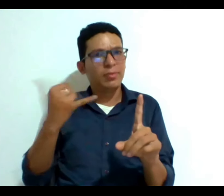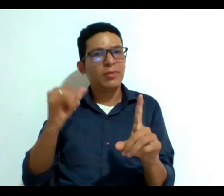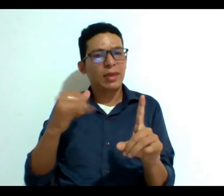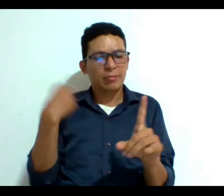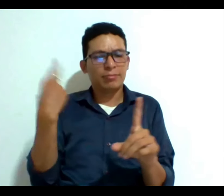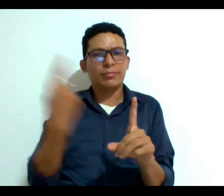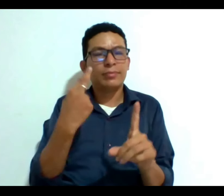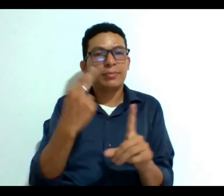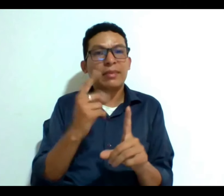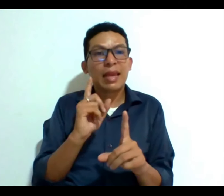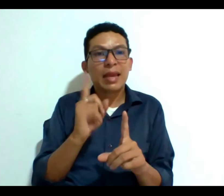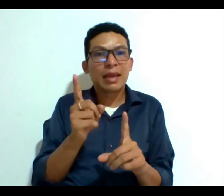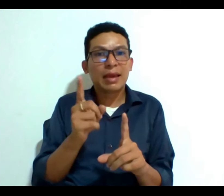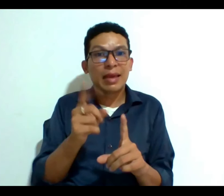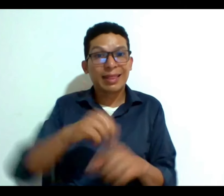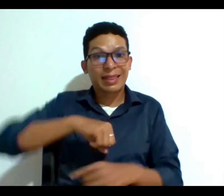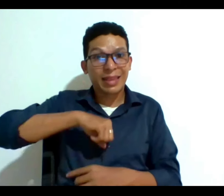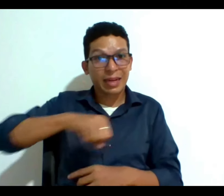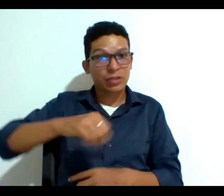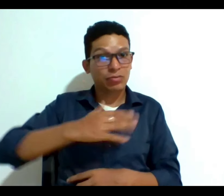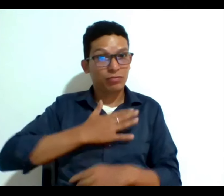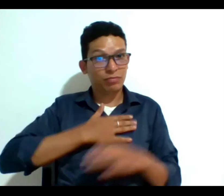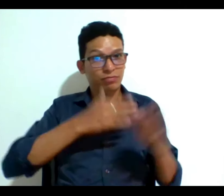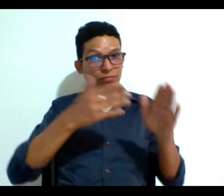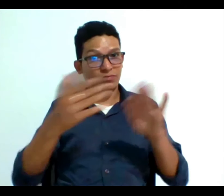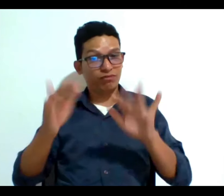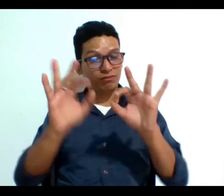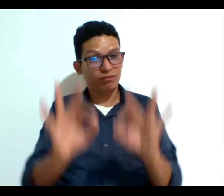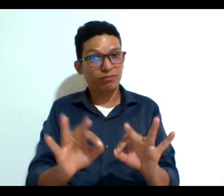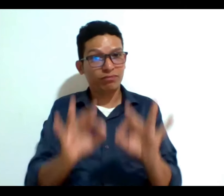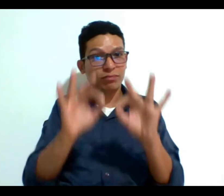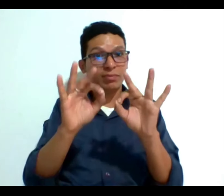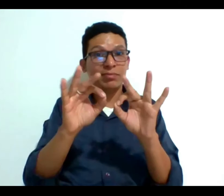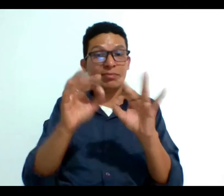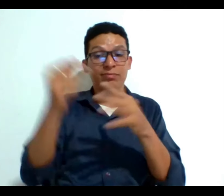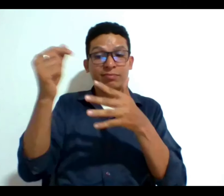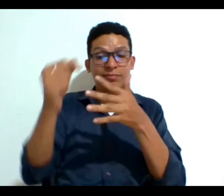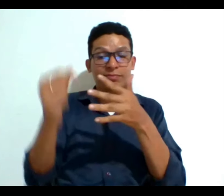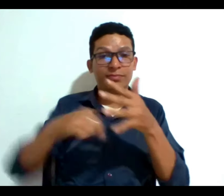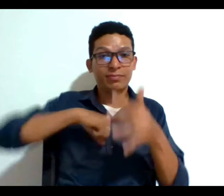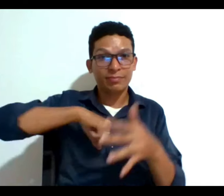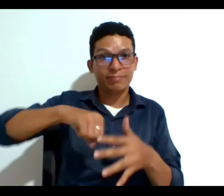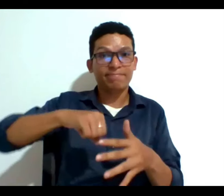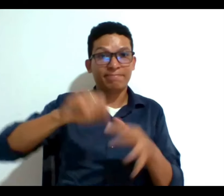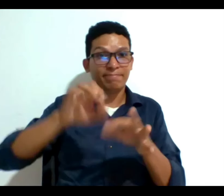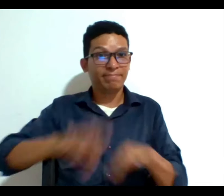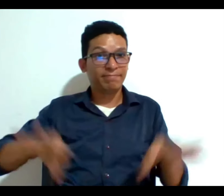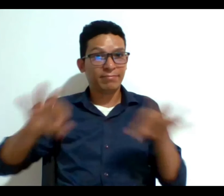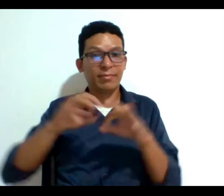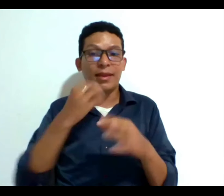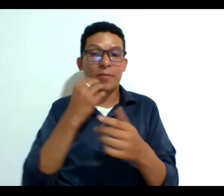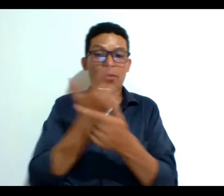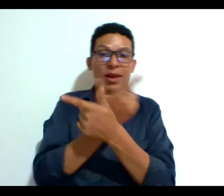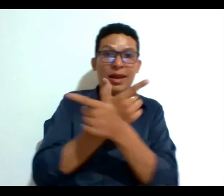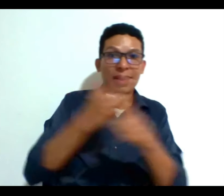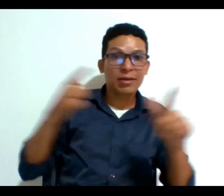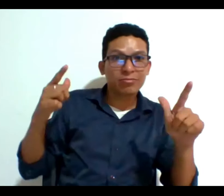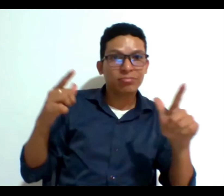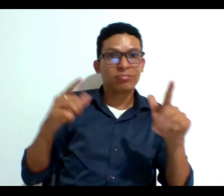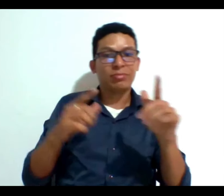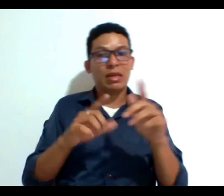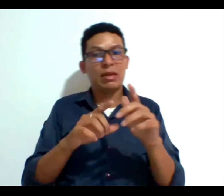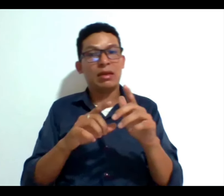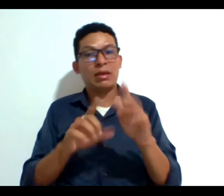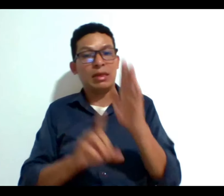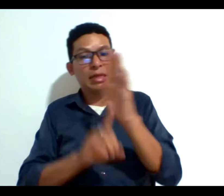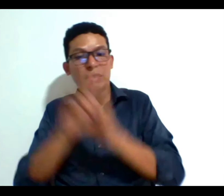que ese derecho a morir dignamente enmarca muchos derechos fundamentales como el derecho a la libertad al libre desarrollo de